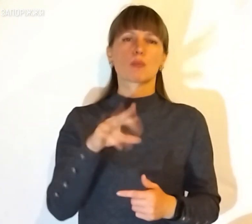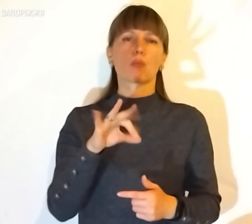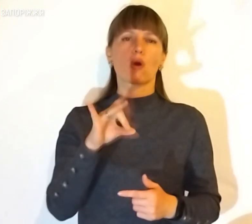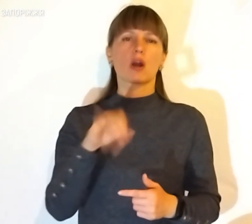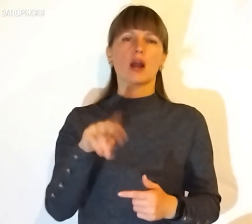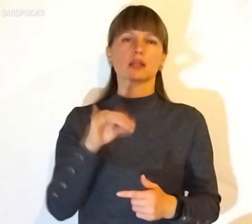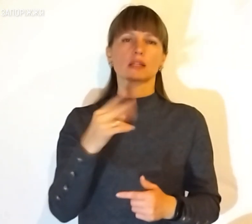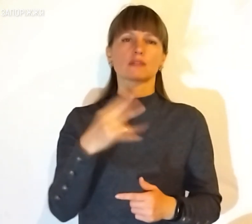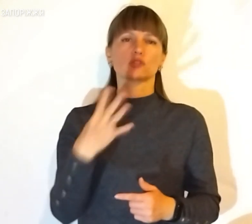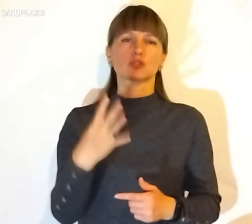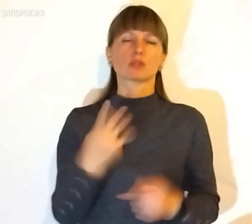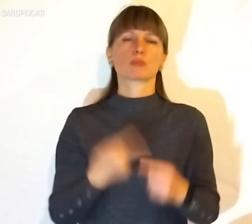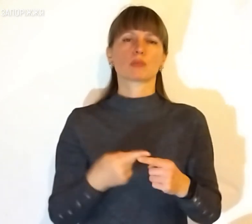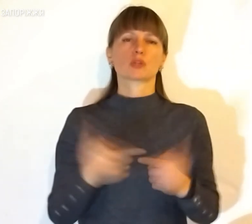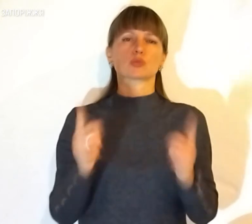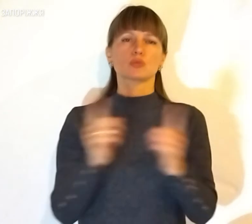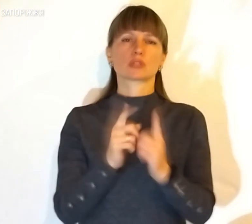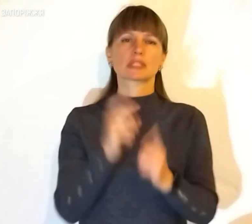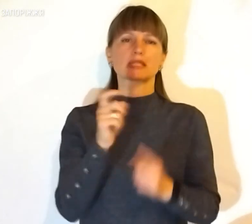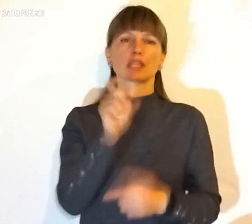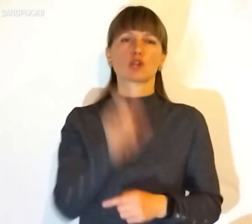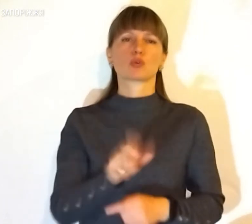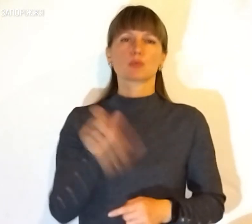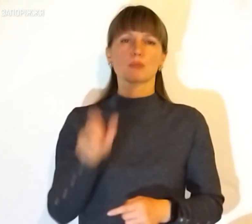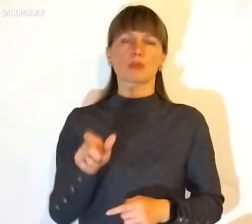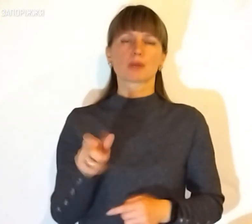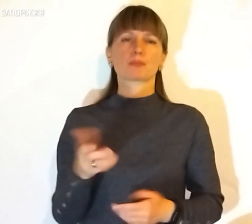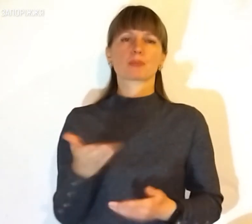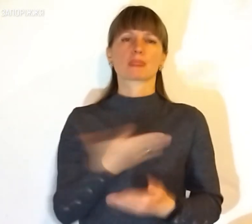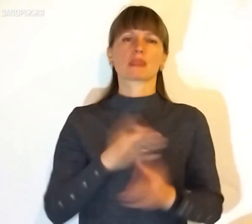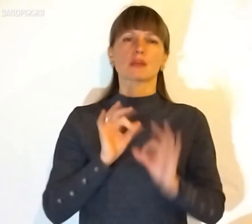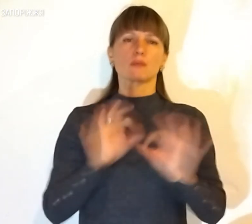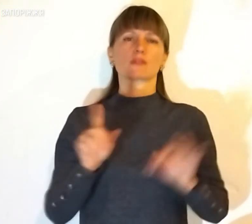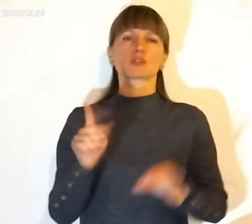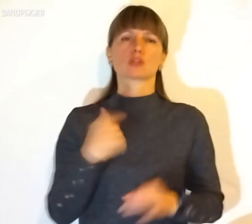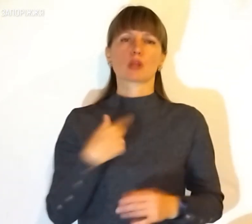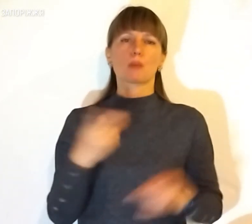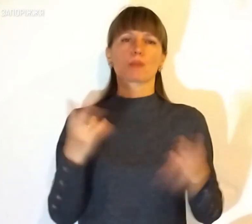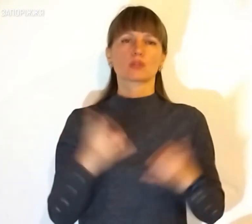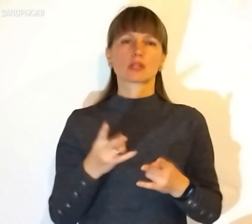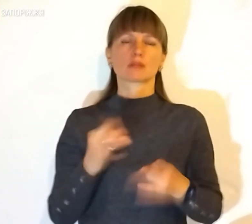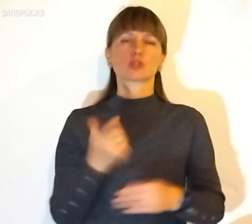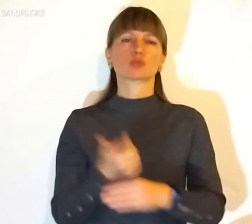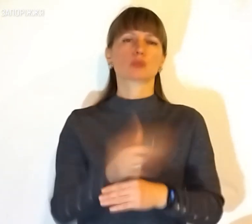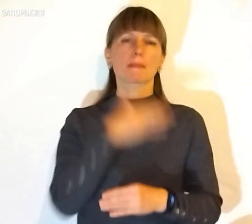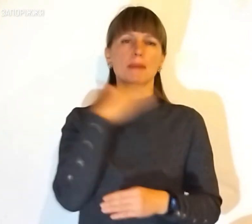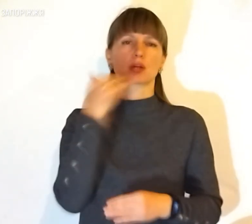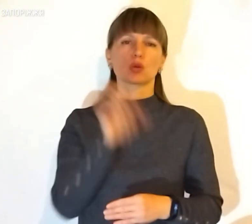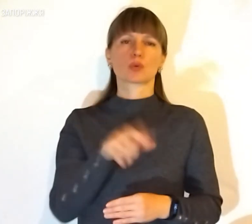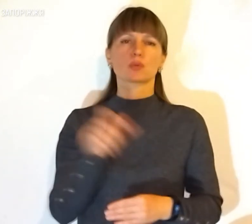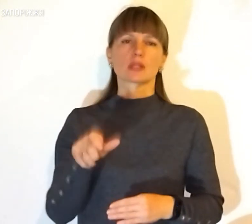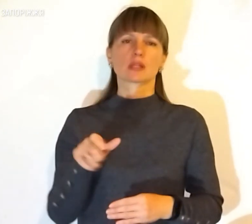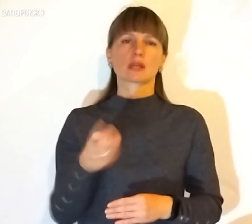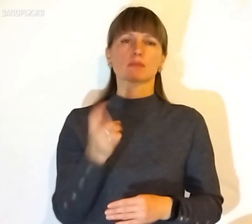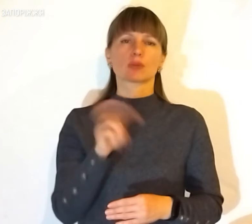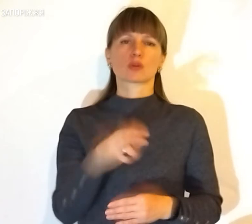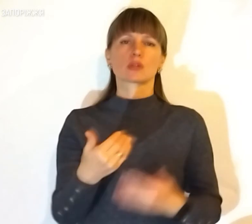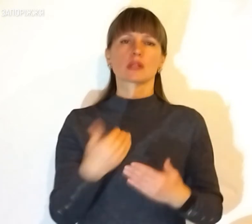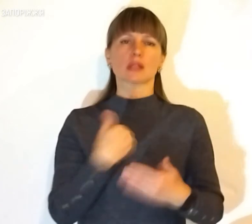зустрічаємося з людьми, ми розповідаємо, що нам потрібно. Дуже багато людей верталися до нас,